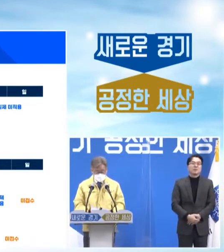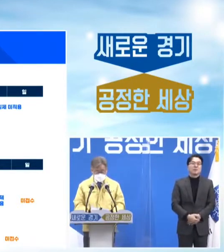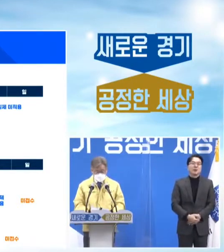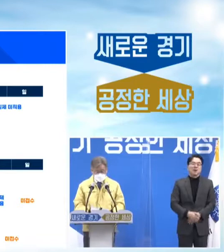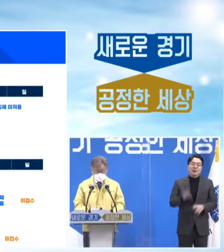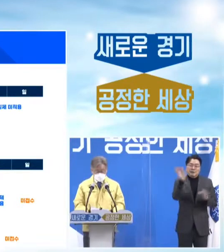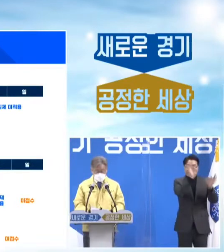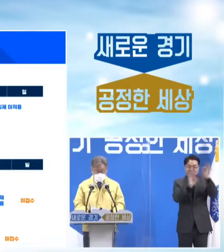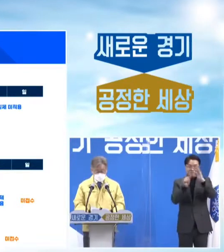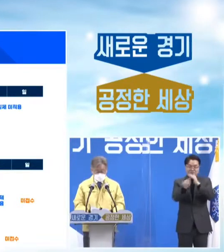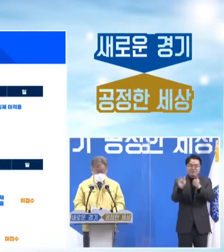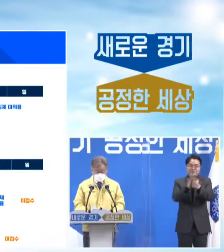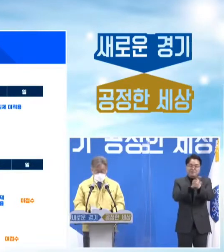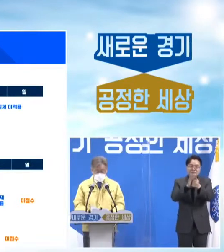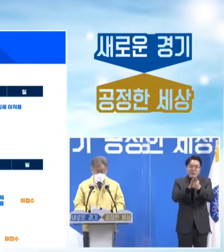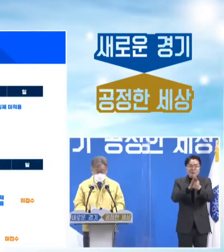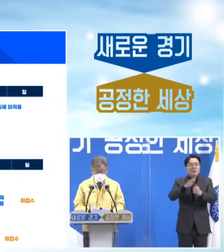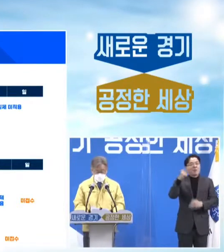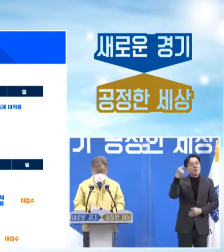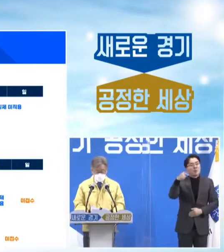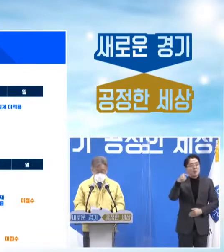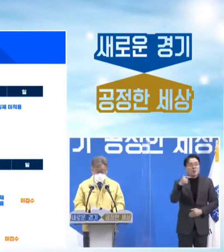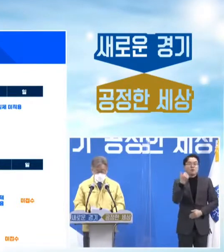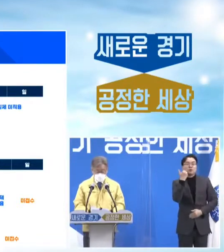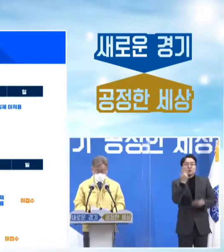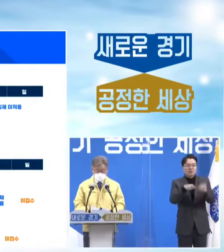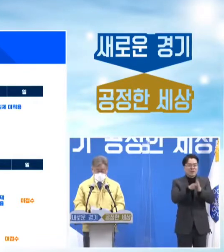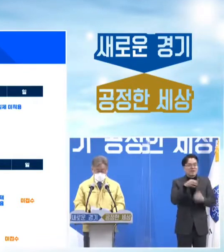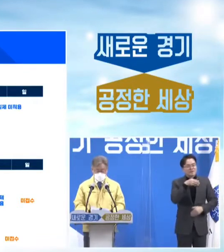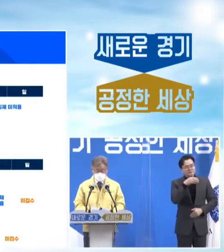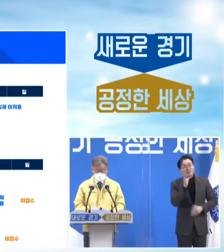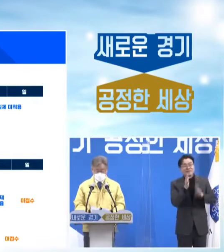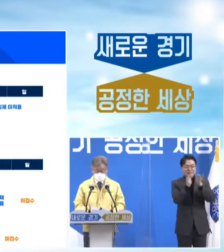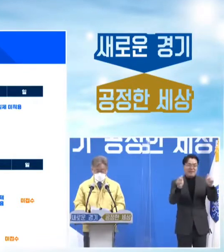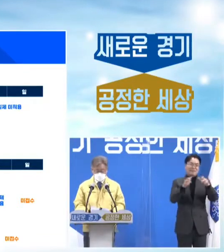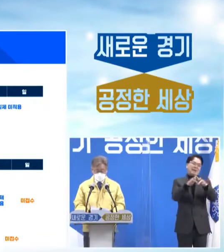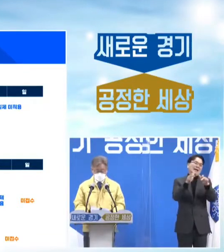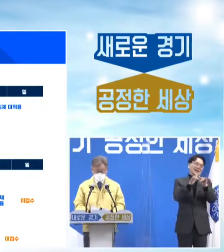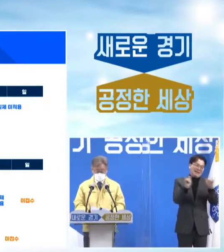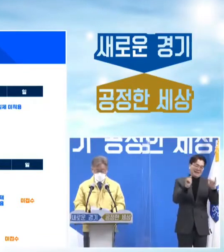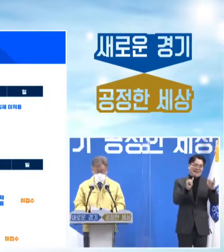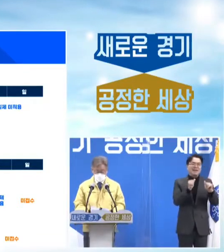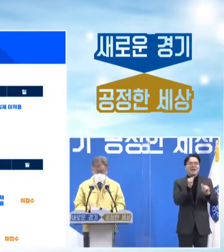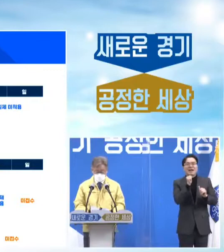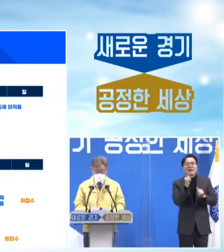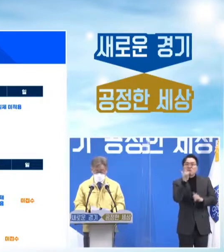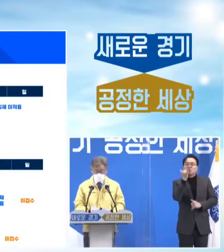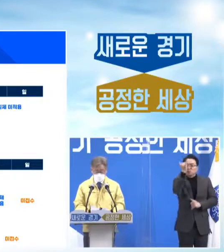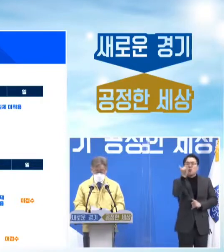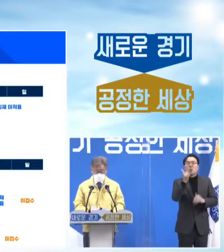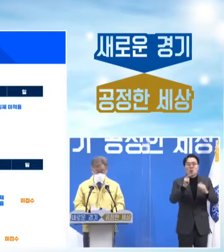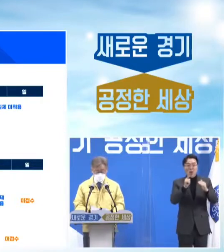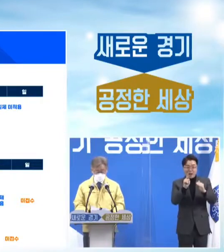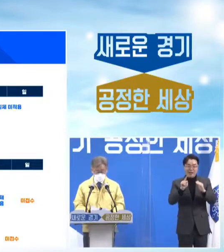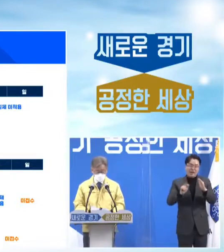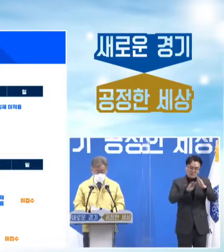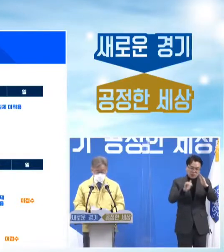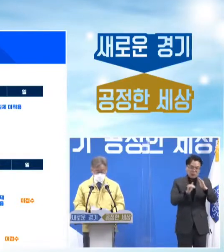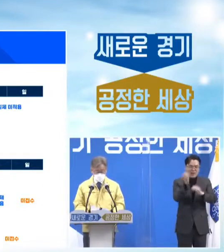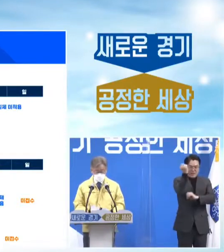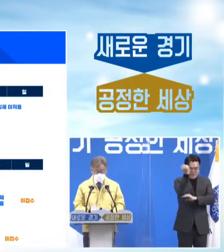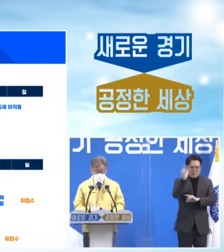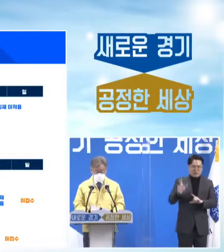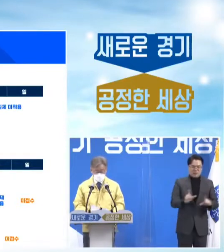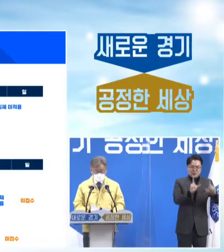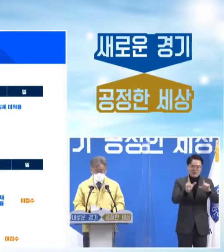찾아가는 신청 서비스 제공 대상자는 고령자, 장애인, 저소득 한부모 가정, 기초생계급여 수령자